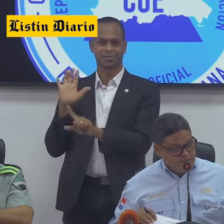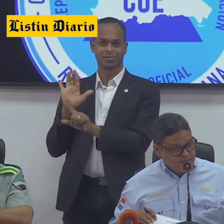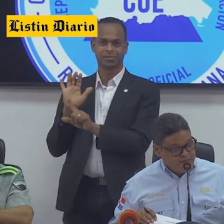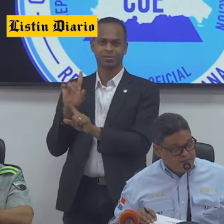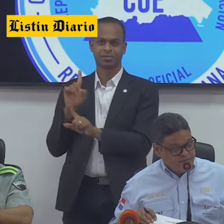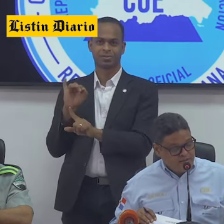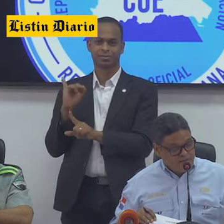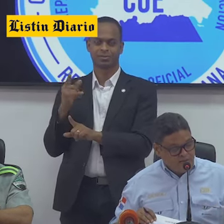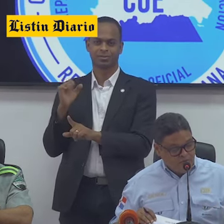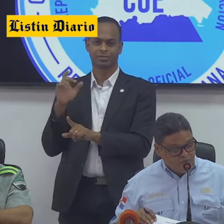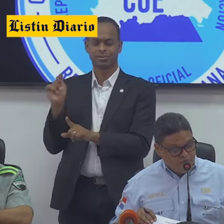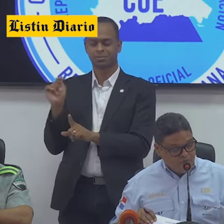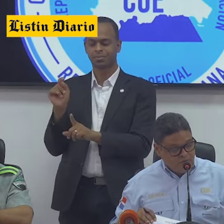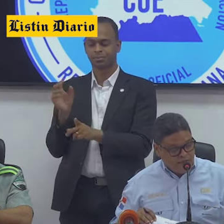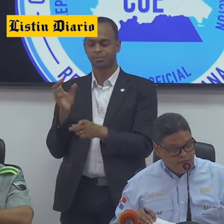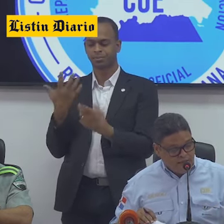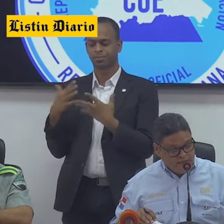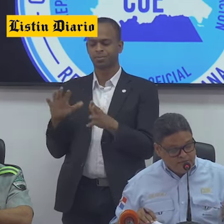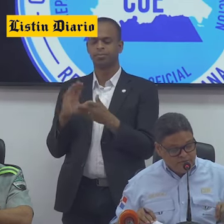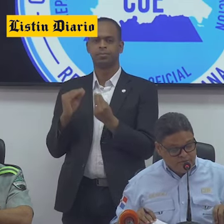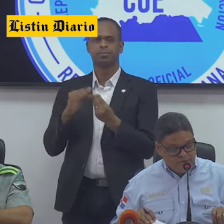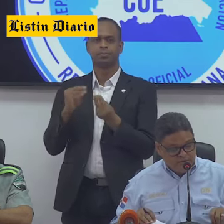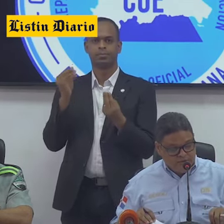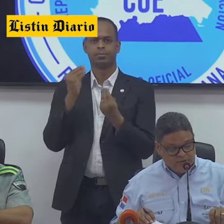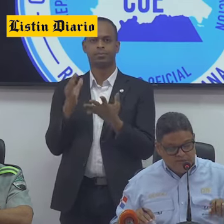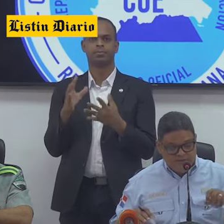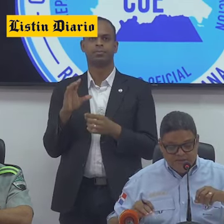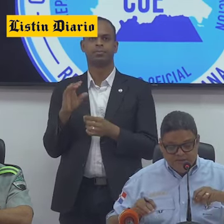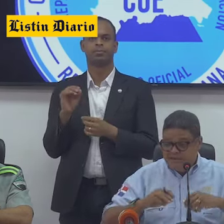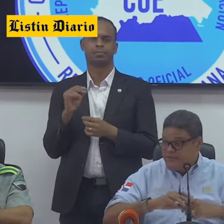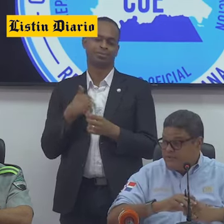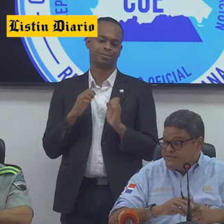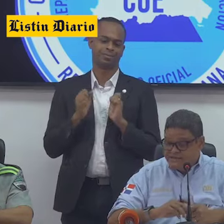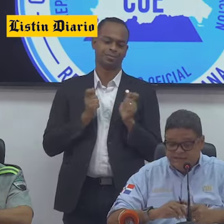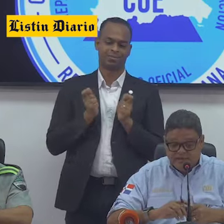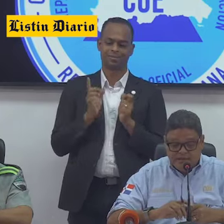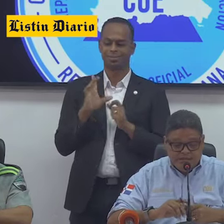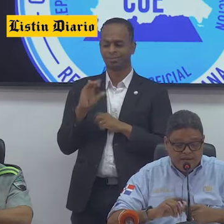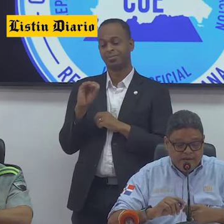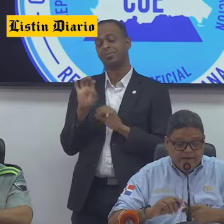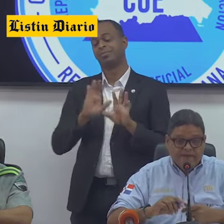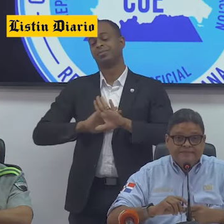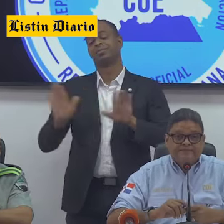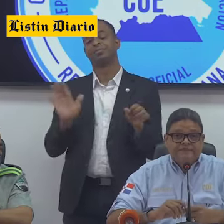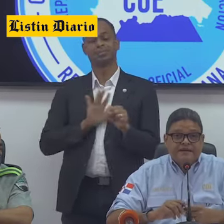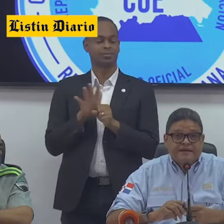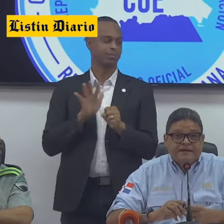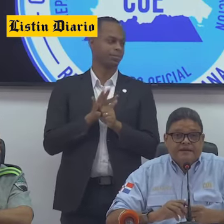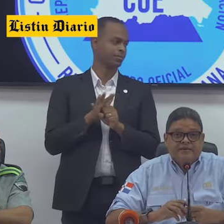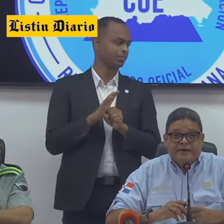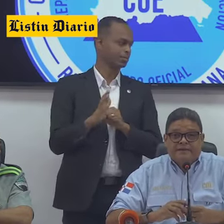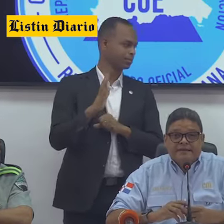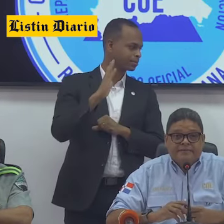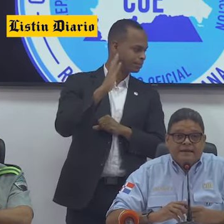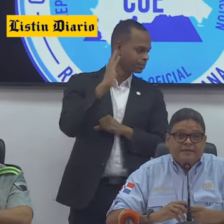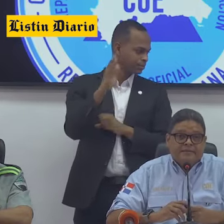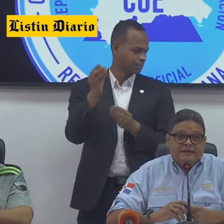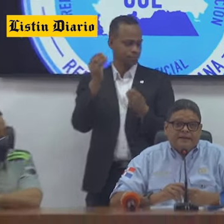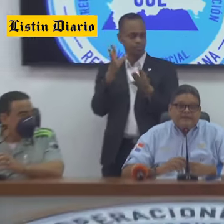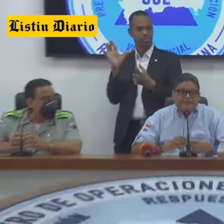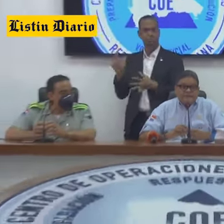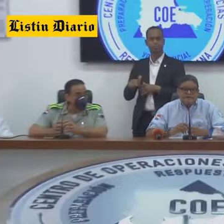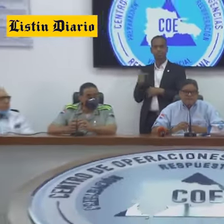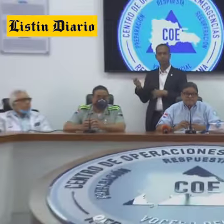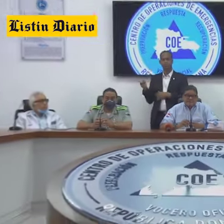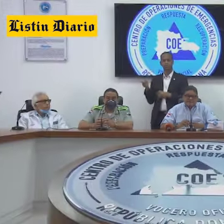función de él, que ya yo con la dirección del COE tengo, pues le voy a pasar la palabra